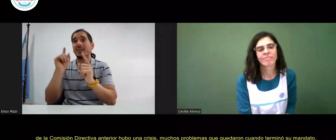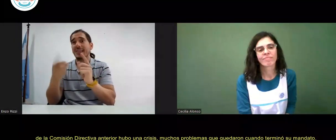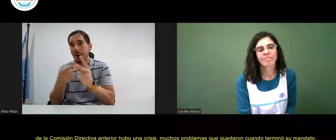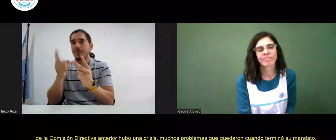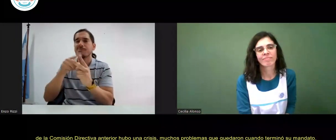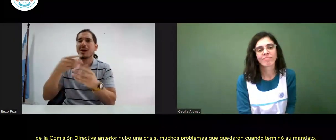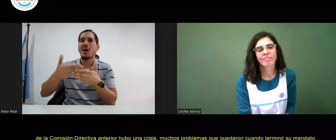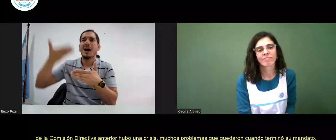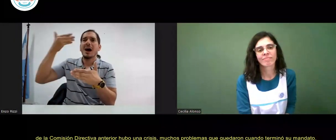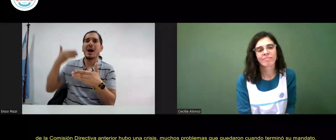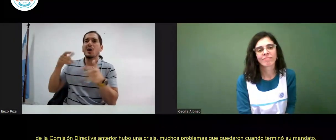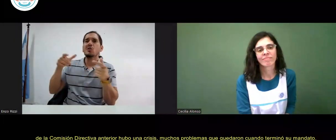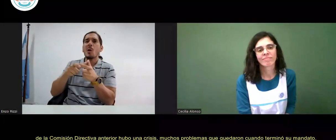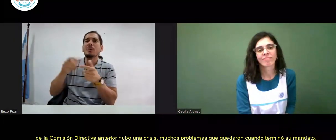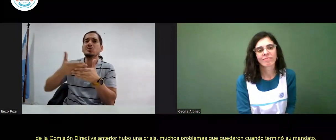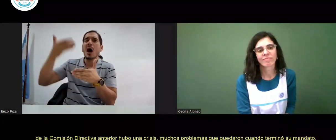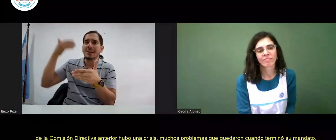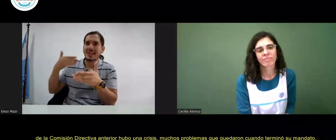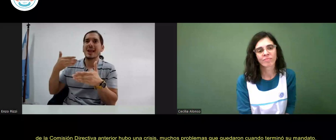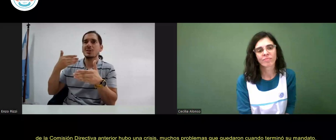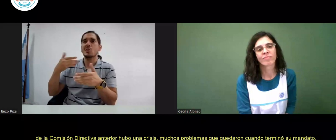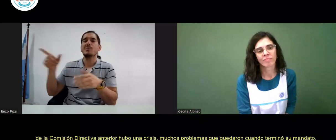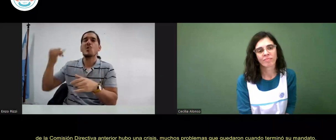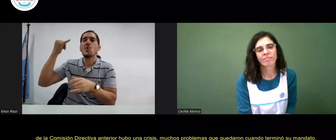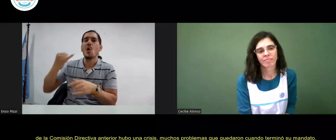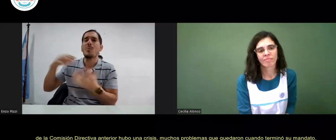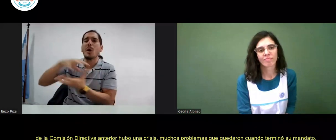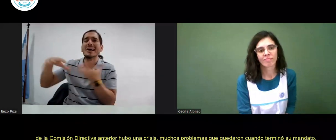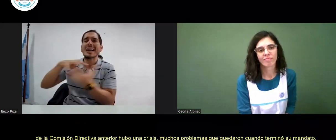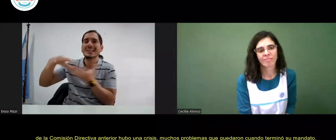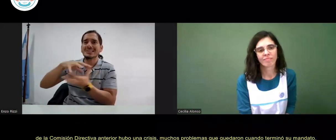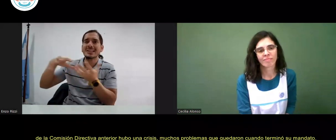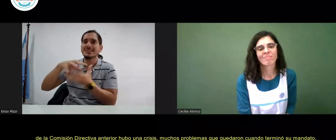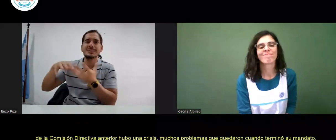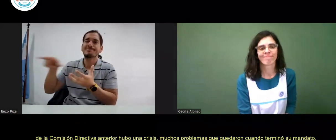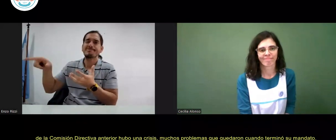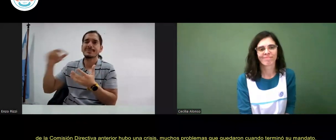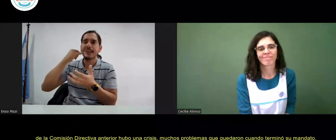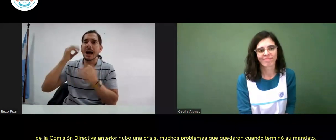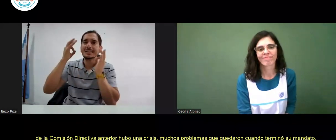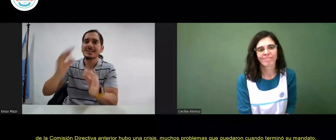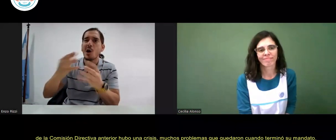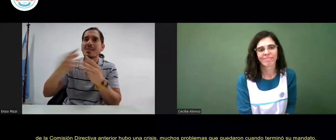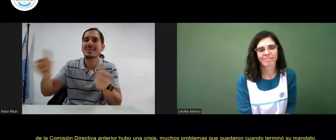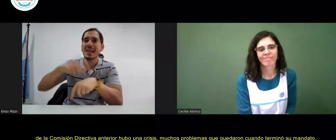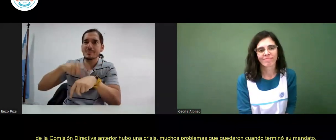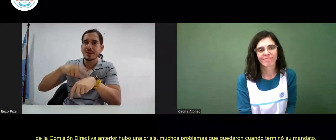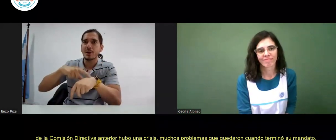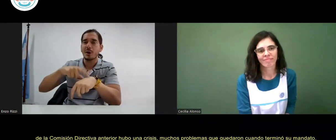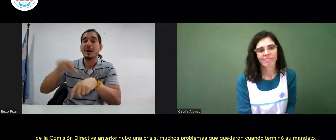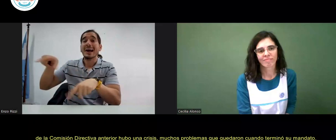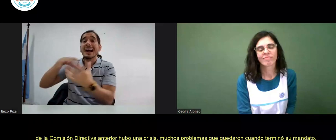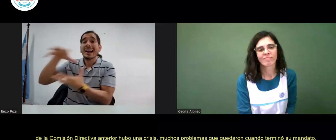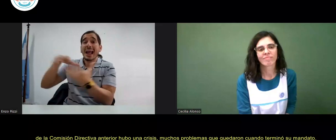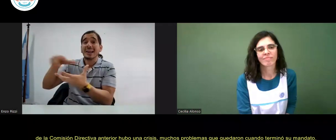Y además, durante el tiempo de la comisión directiva anterior, hubo una crisis, muchos problemas, que